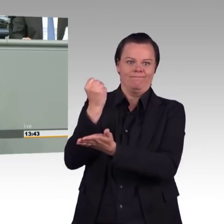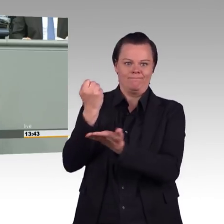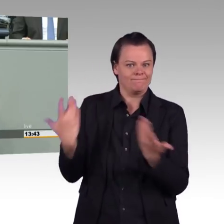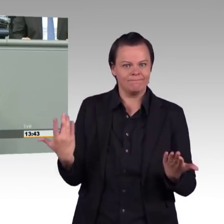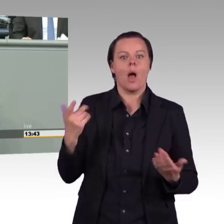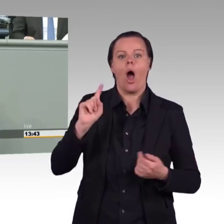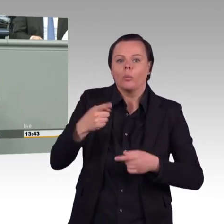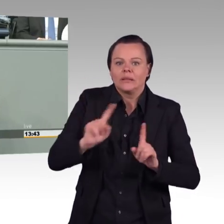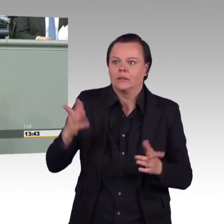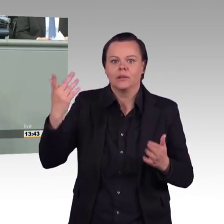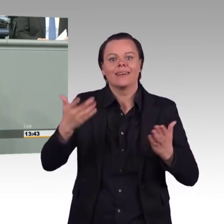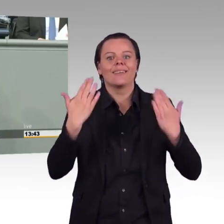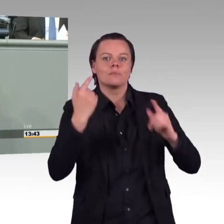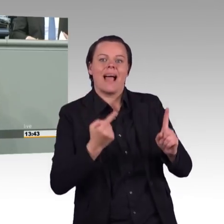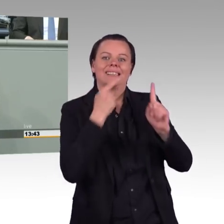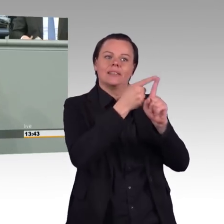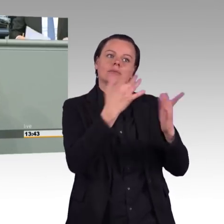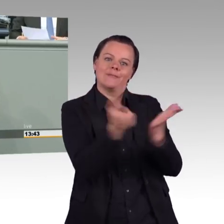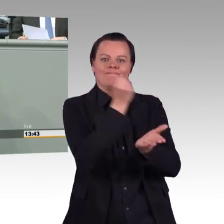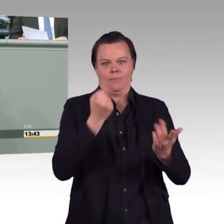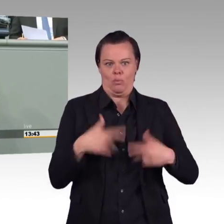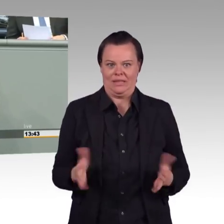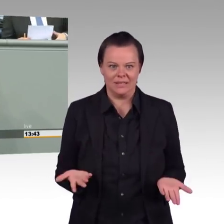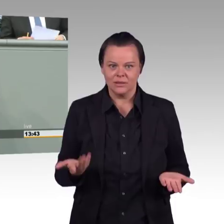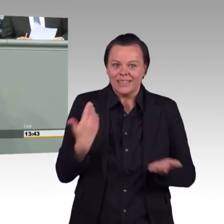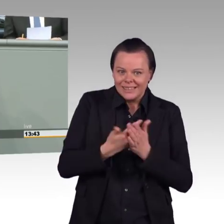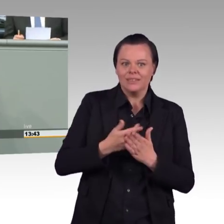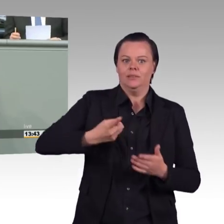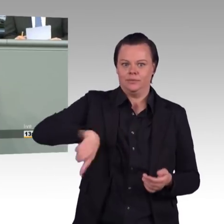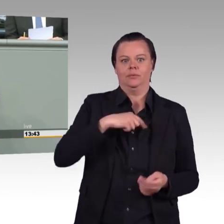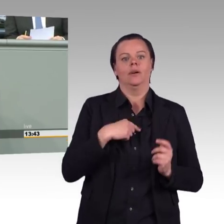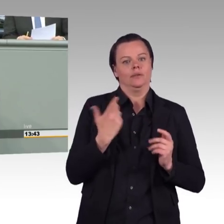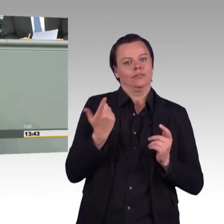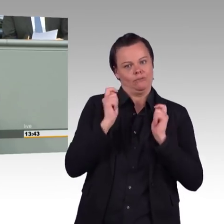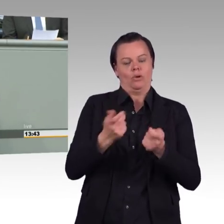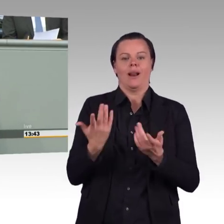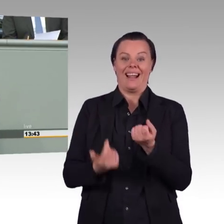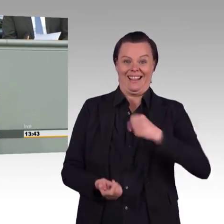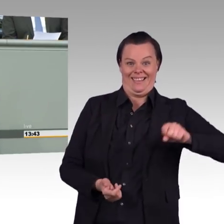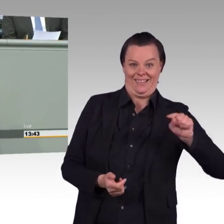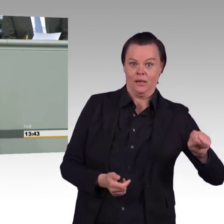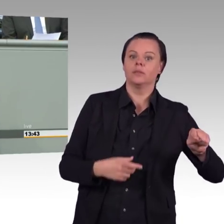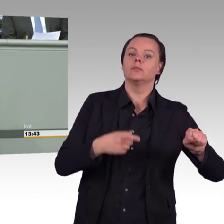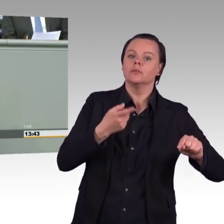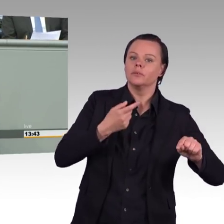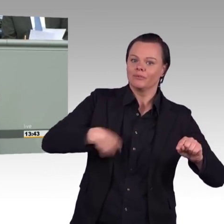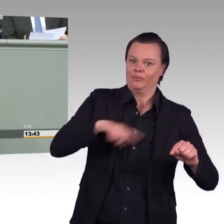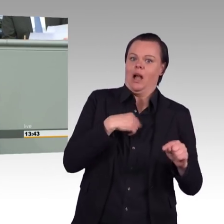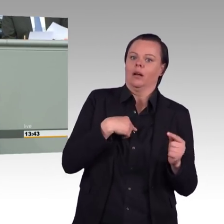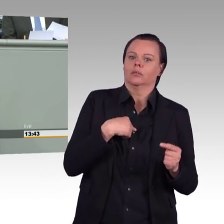Sie brauchen Planungssicherheit. Das Handeln ist notwendig aufgrund einer existenziellen Notlage in der Bundesrepublik. Und da brauchen die